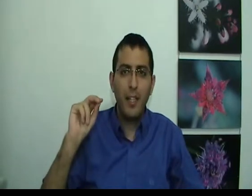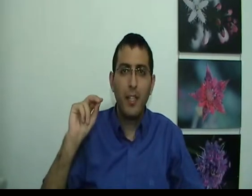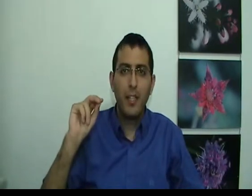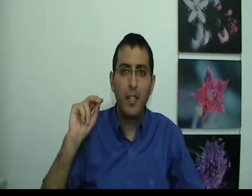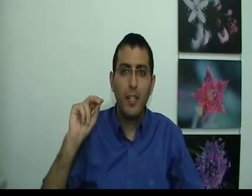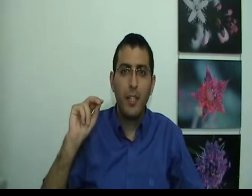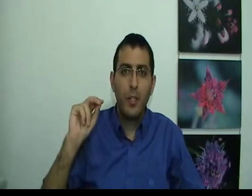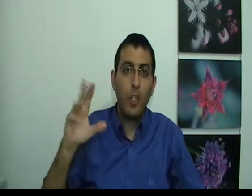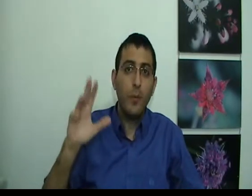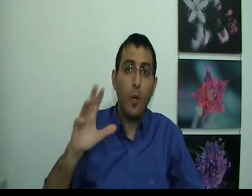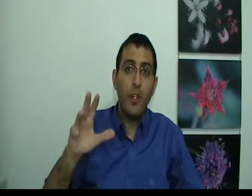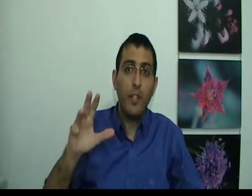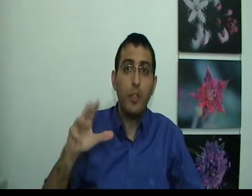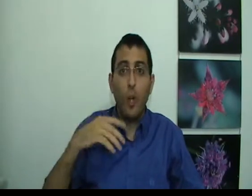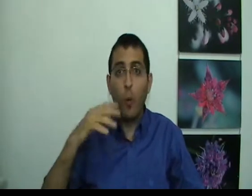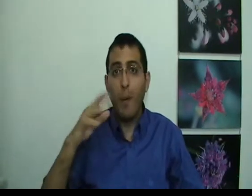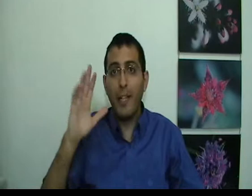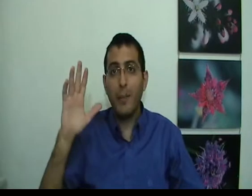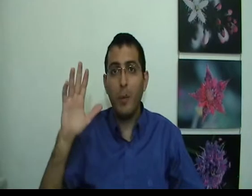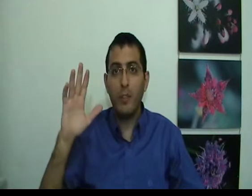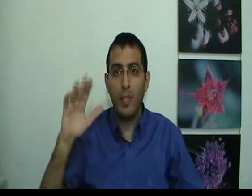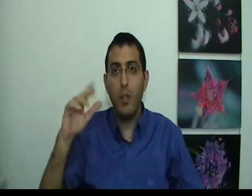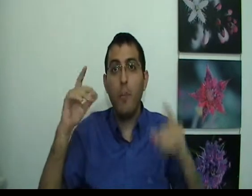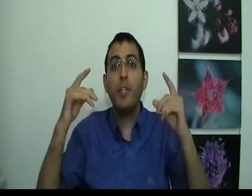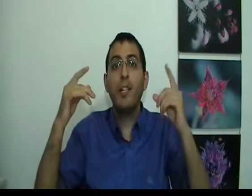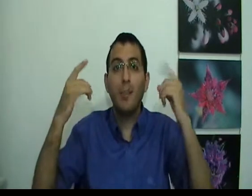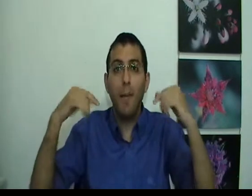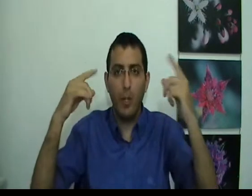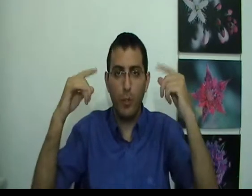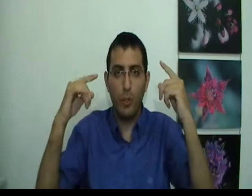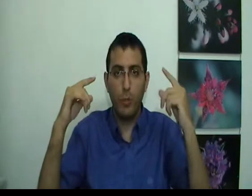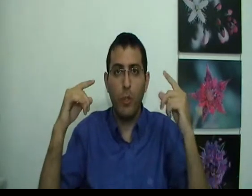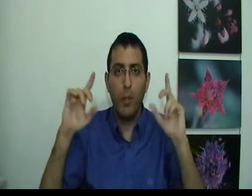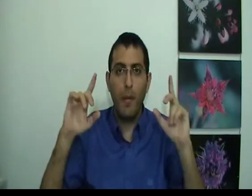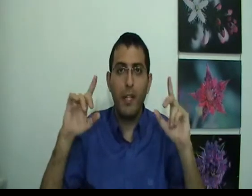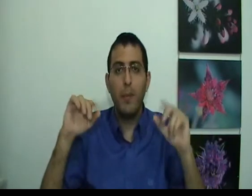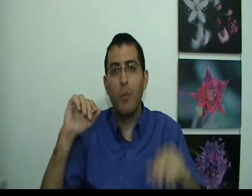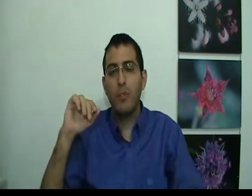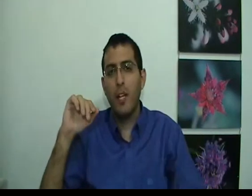שהאני, קודם כל הוא יבין שלא הוא מחליט מה הוא עושה לא מי שנדמה לו שהוא מחליט מה הוא עושה